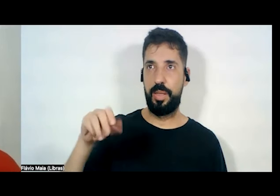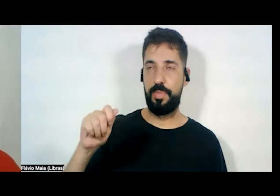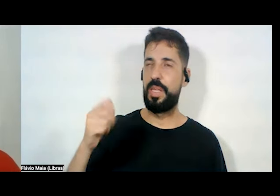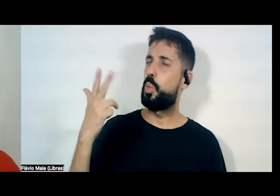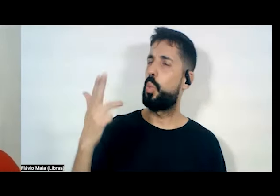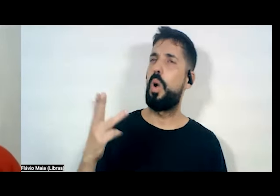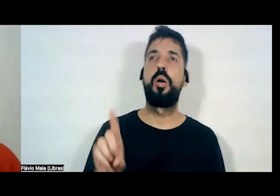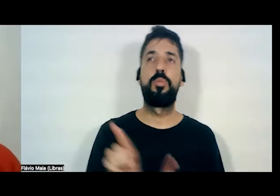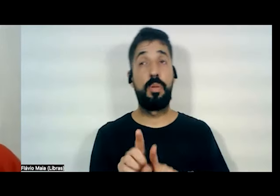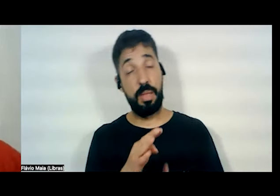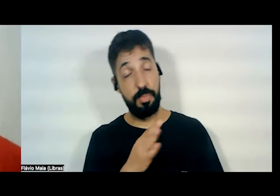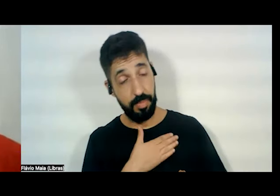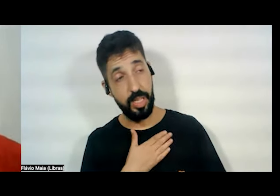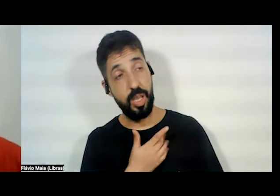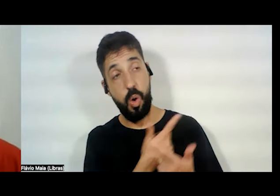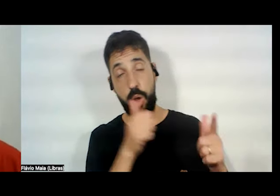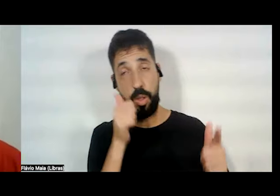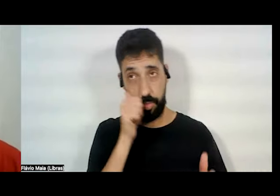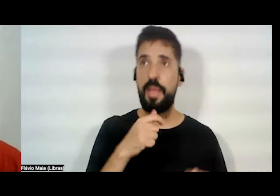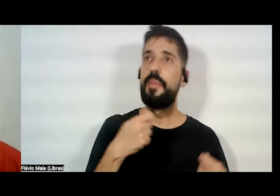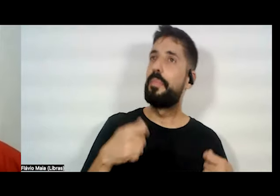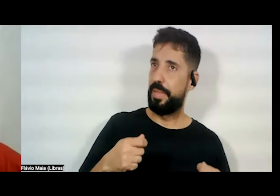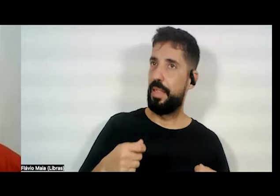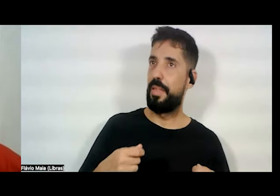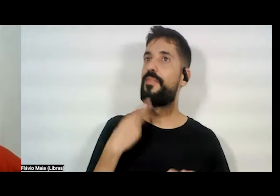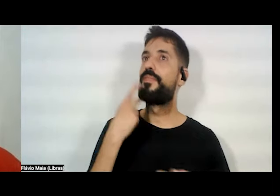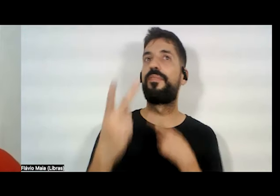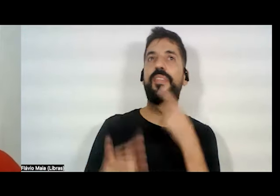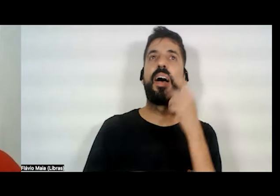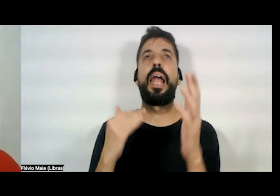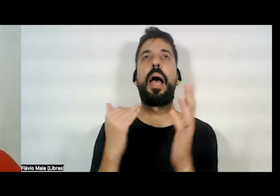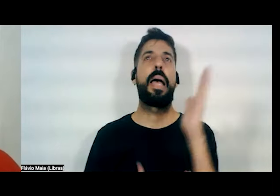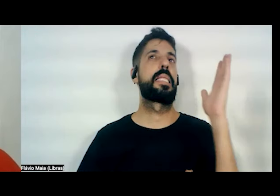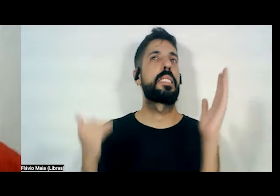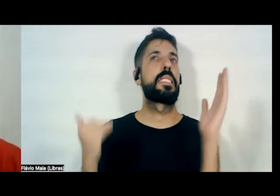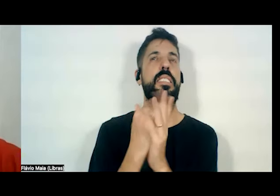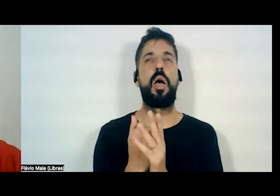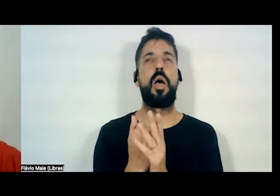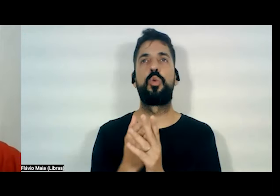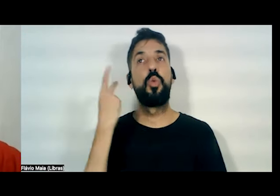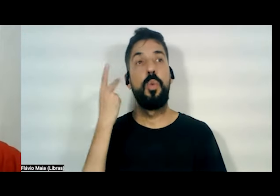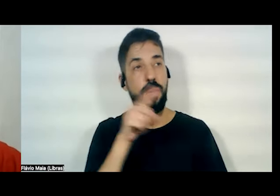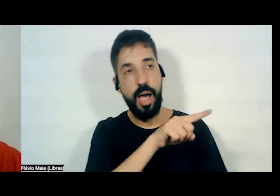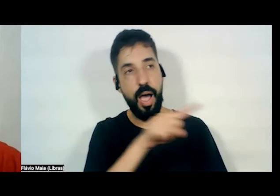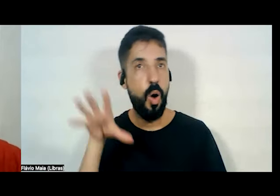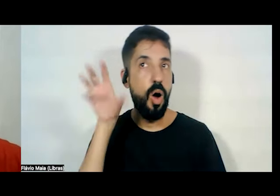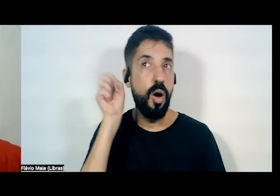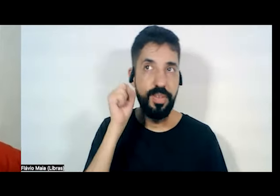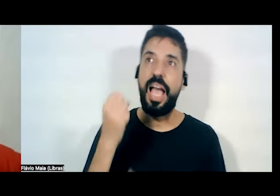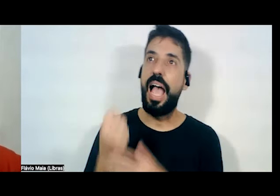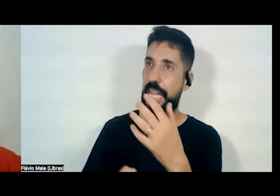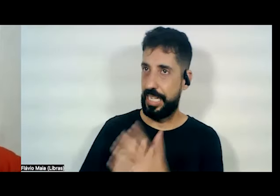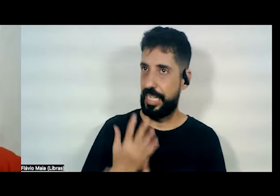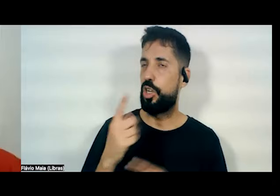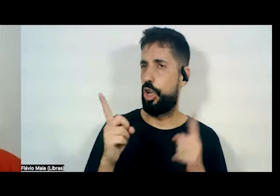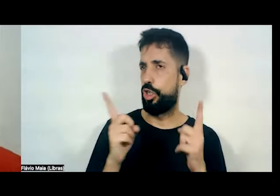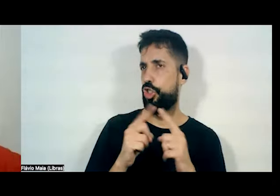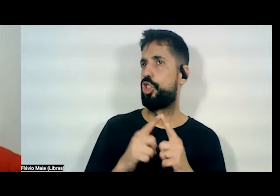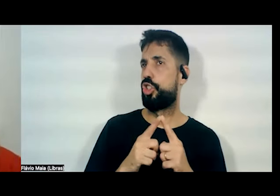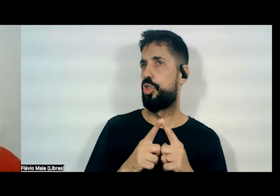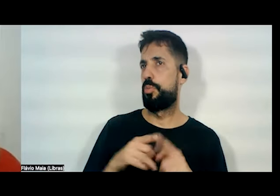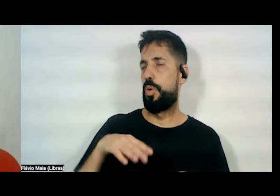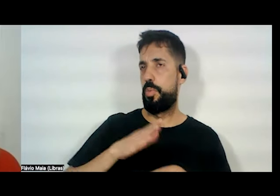todas nós, teve que se fazer mais alta para ser ouvida e que criou um estilo em determinados momentos